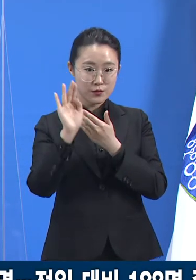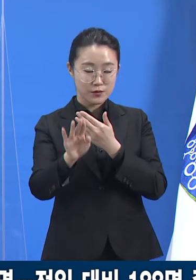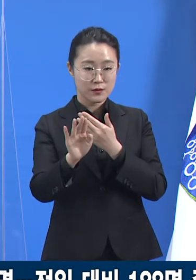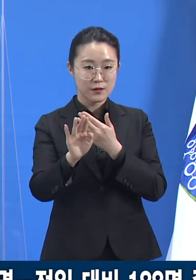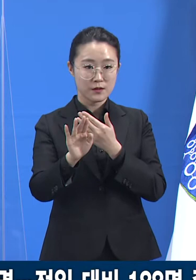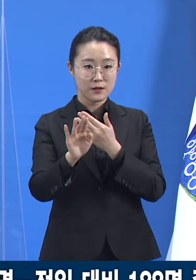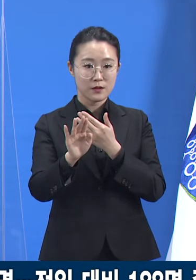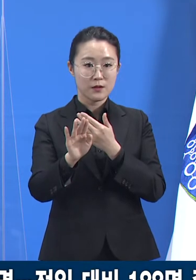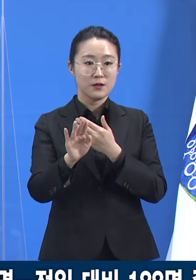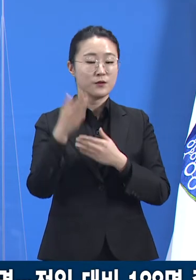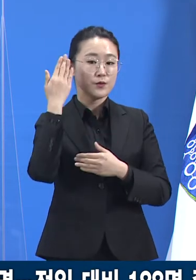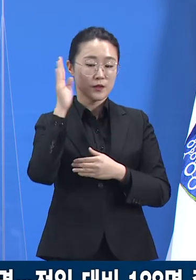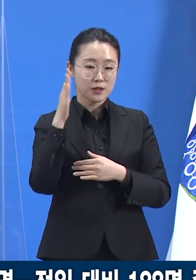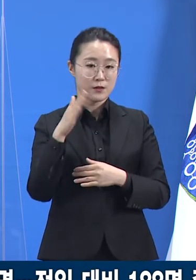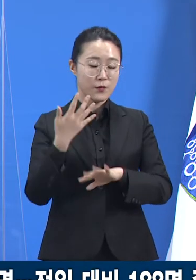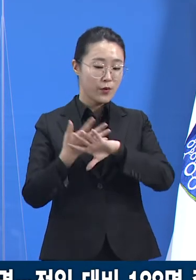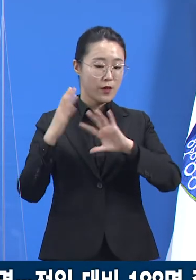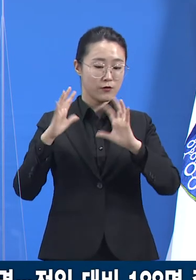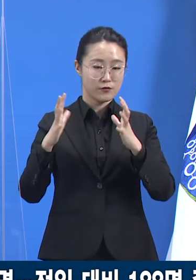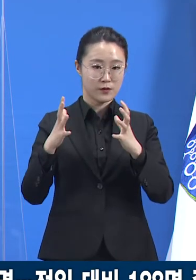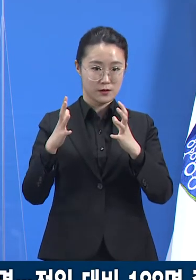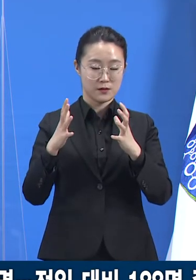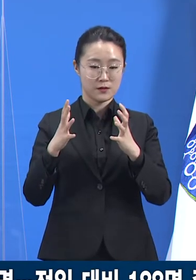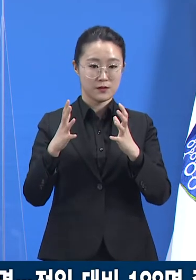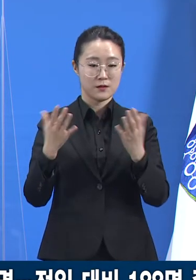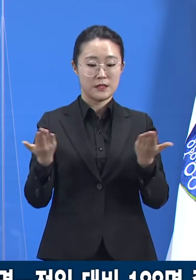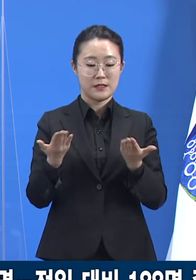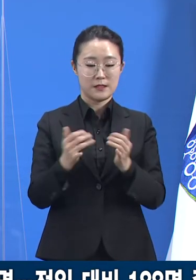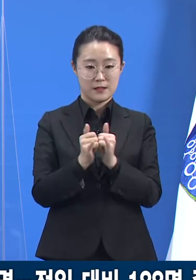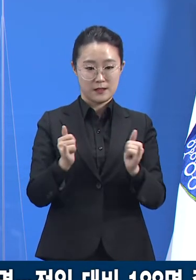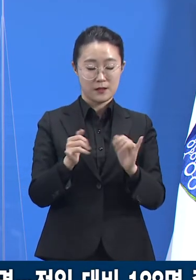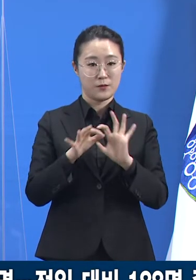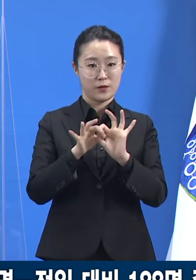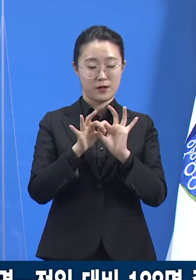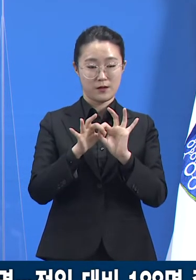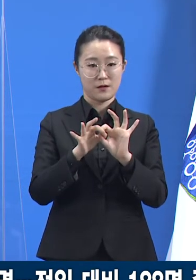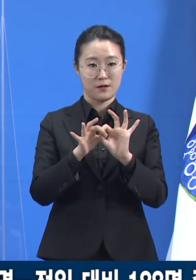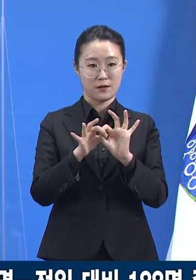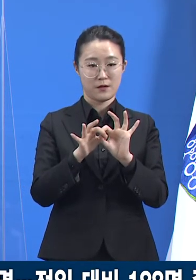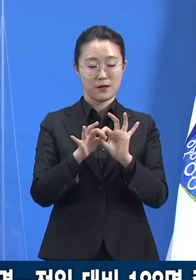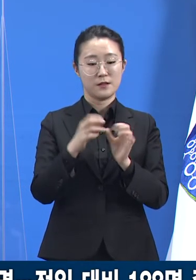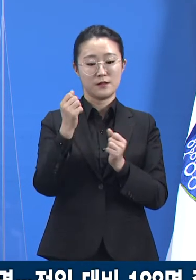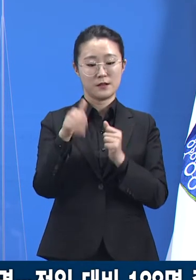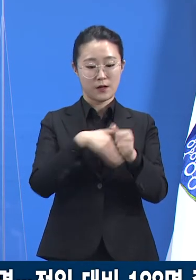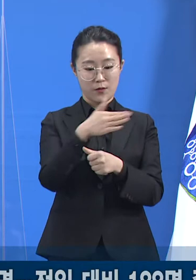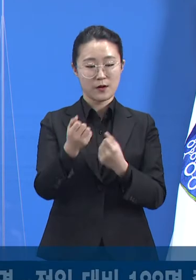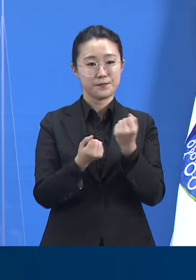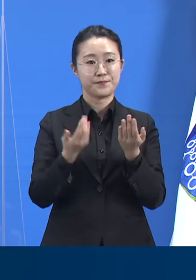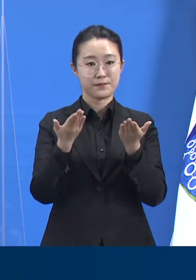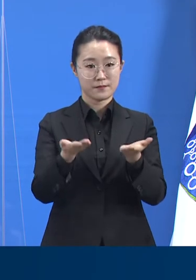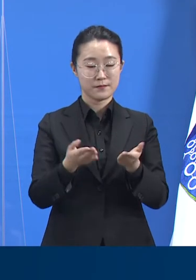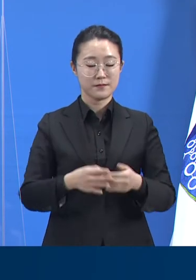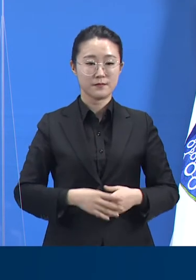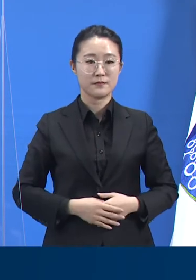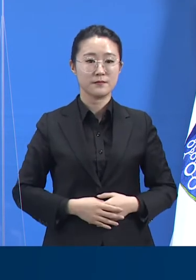도내 외국인 근로자 고용사업장 관련 상황에 대해 말씀드리는 순서로 하겠습니다.